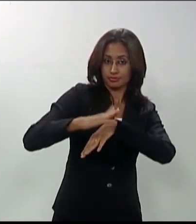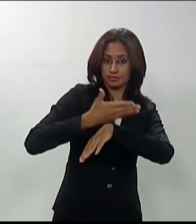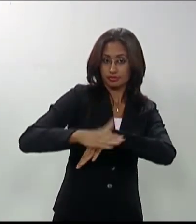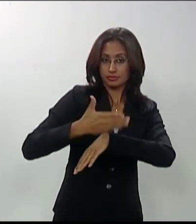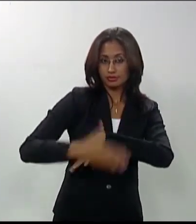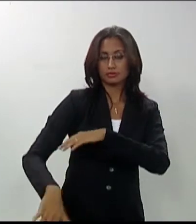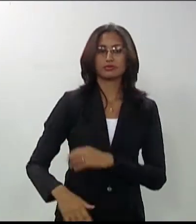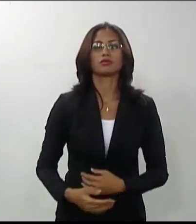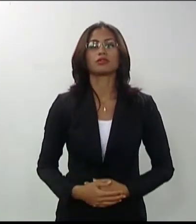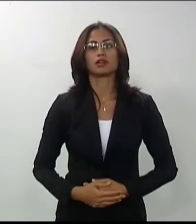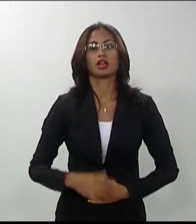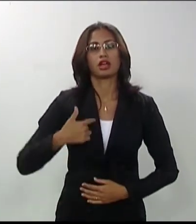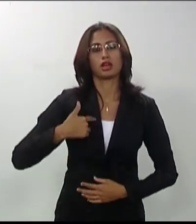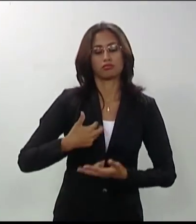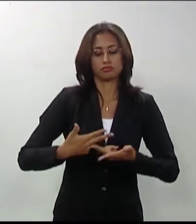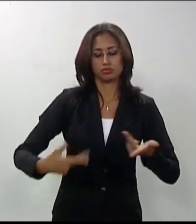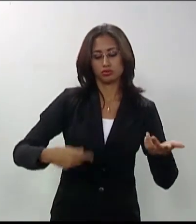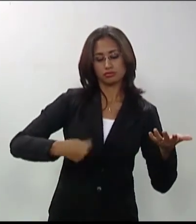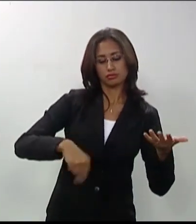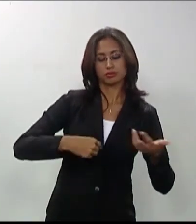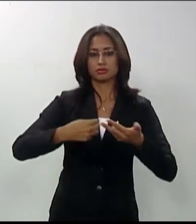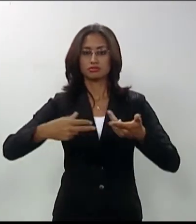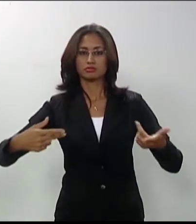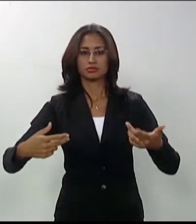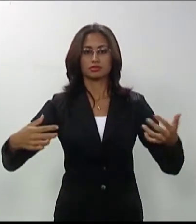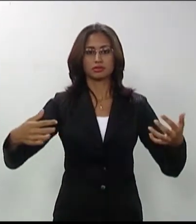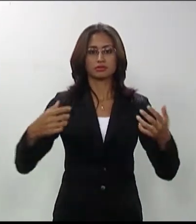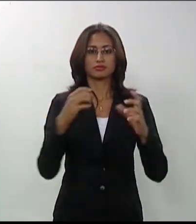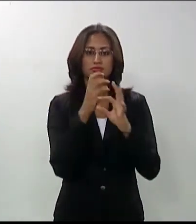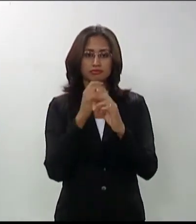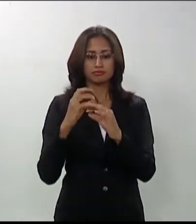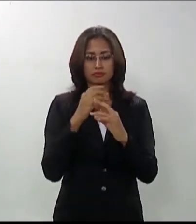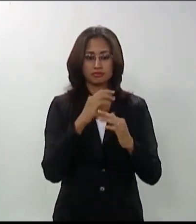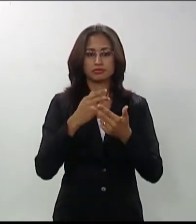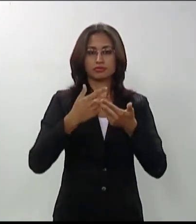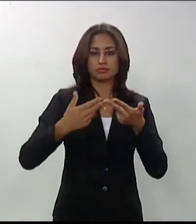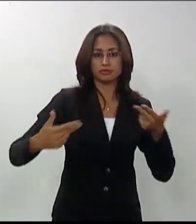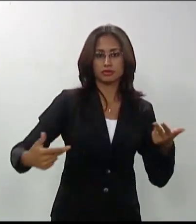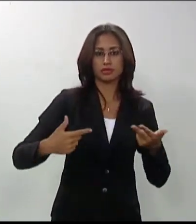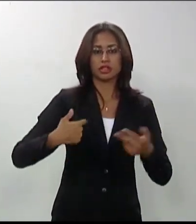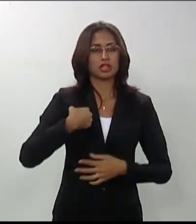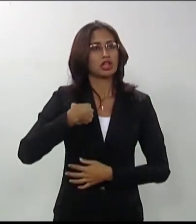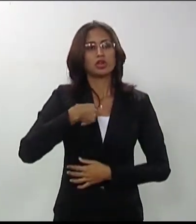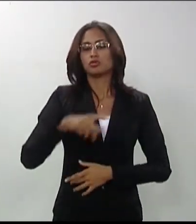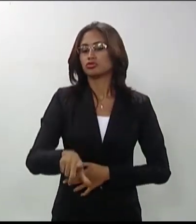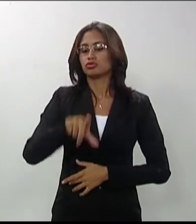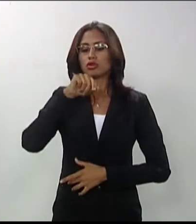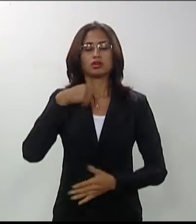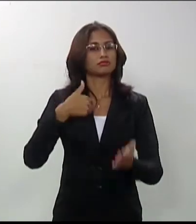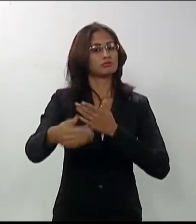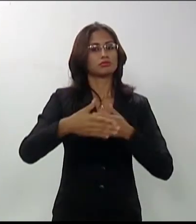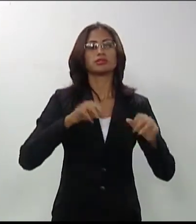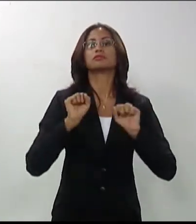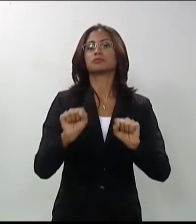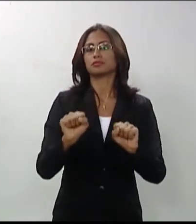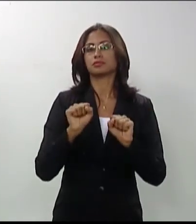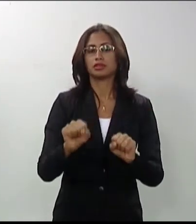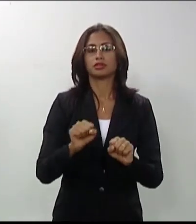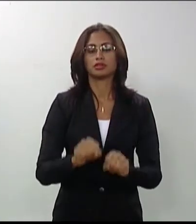eliminado do TAEM. 7.13. O acesso do candidato ao recinto, onde será avaliado, está condicionado à